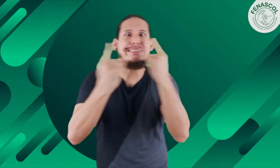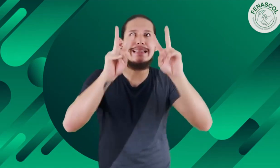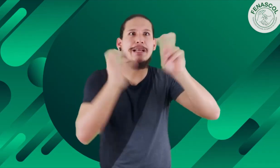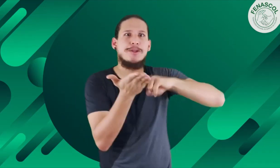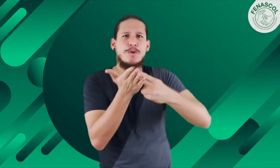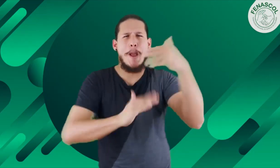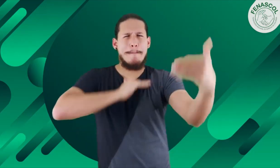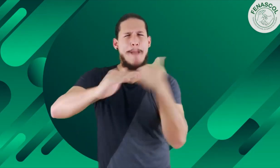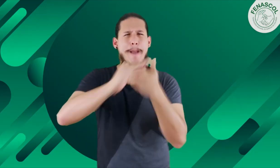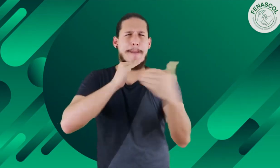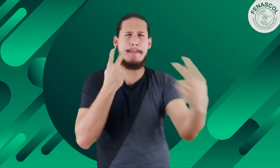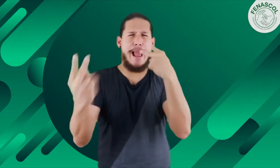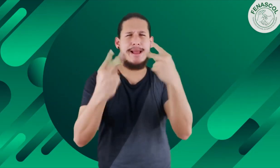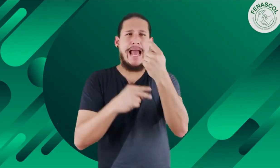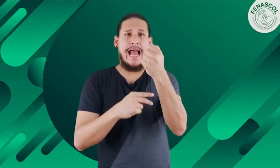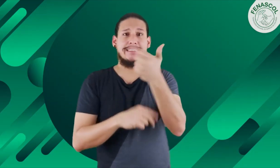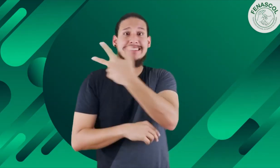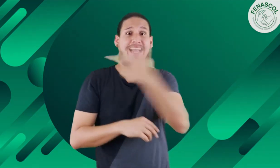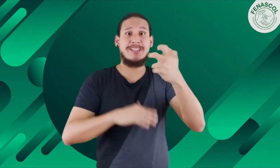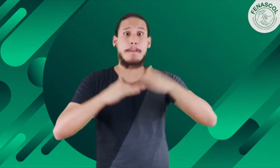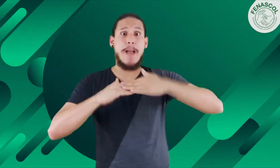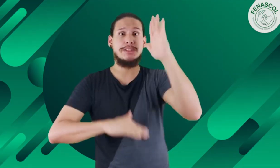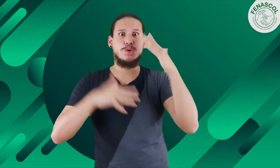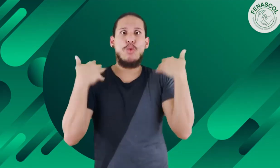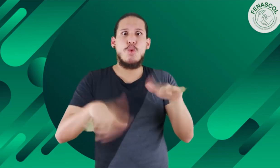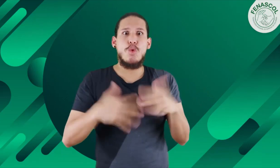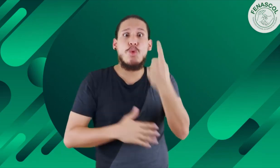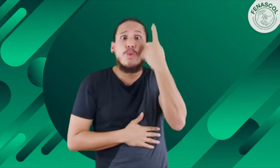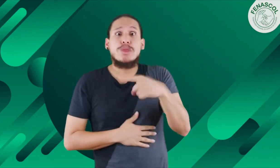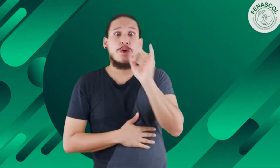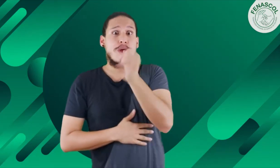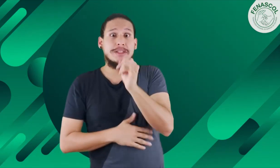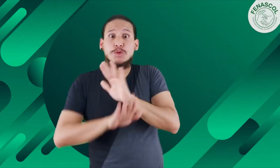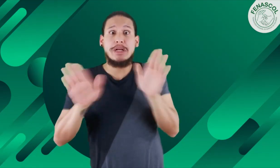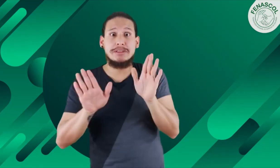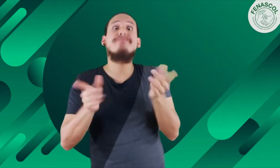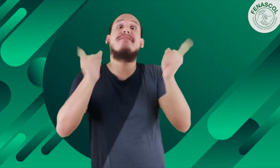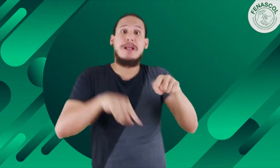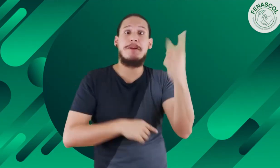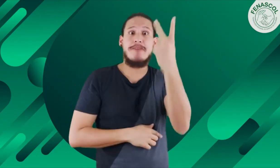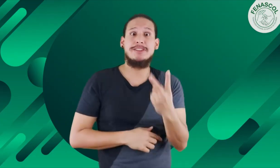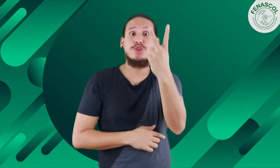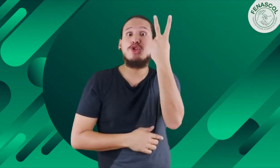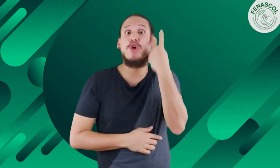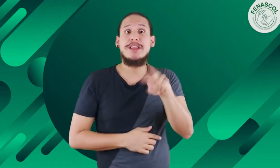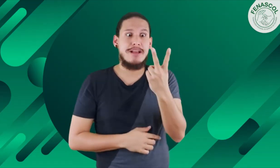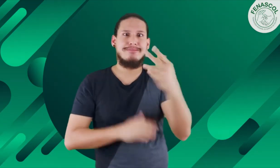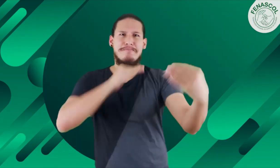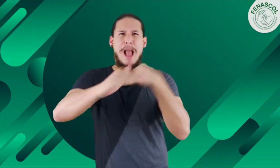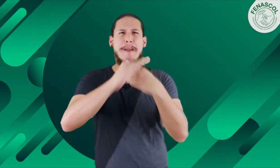estuvieron conectadas y participaron en este espacio. Durante las dos sesiones, del jueves y el viernes, tuvimos más